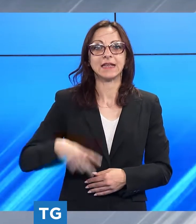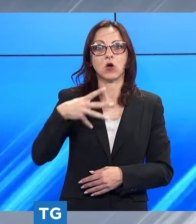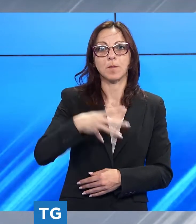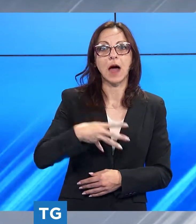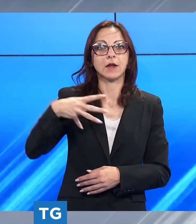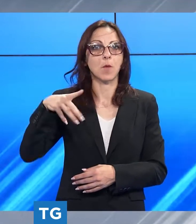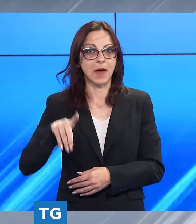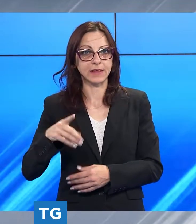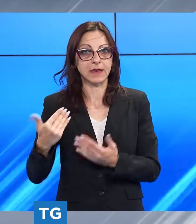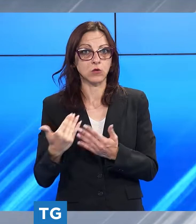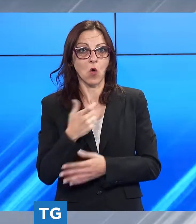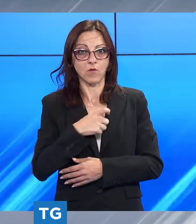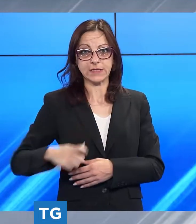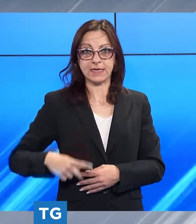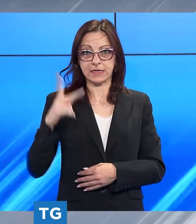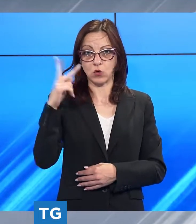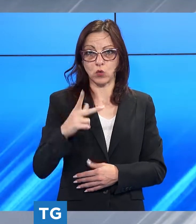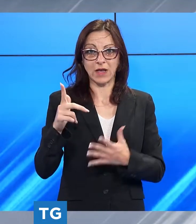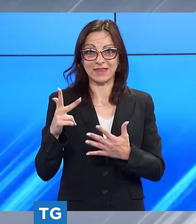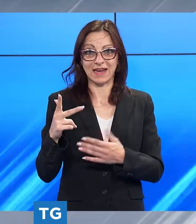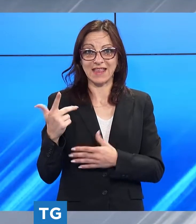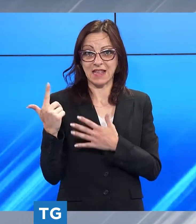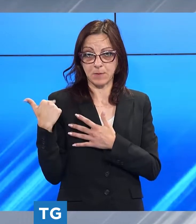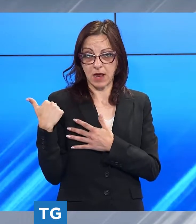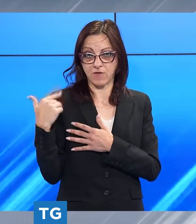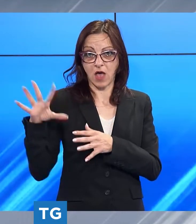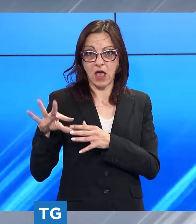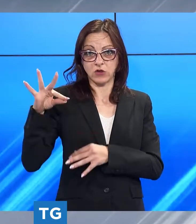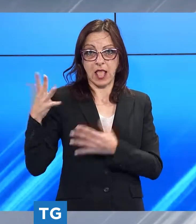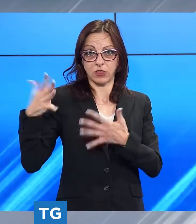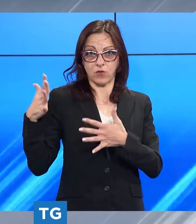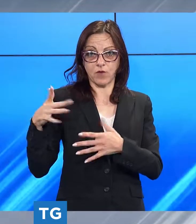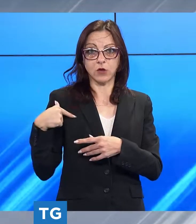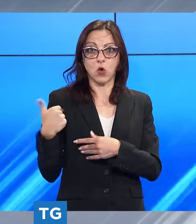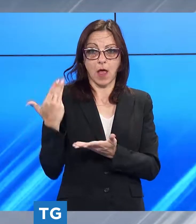a lucca che a tre settimane dalle elezioni finalmente presenta la squadra di governo